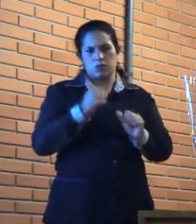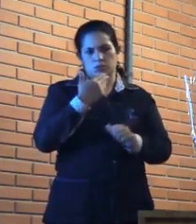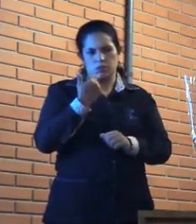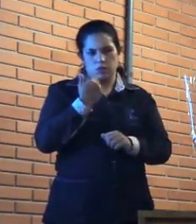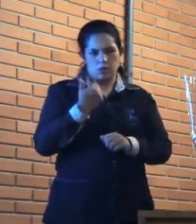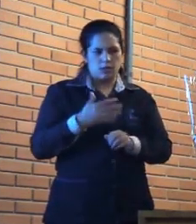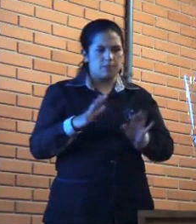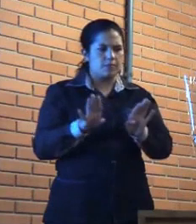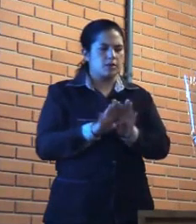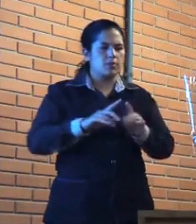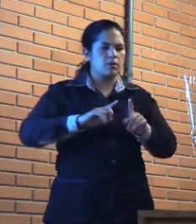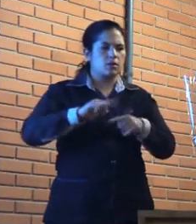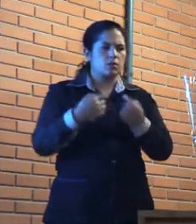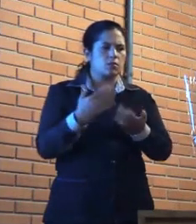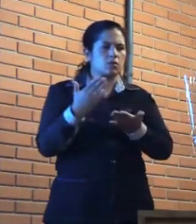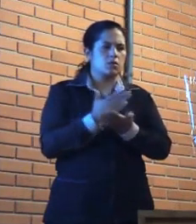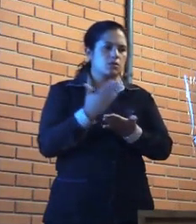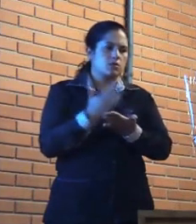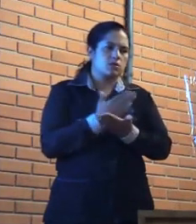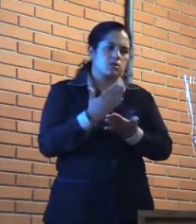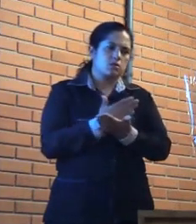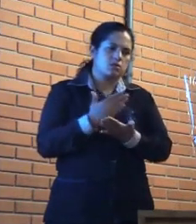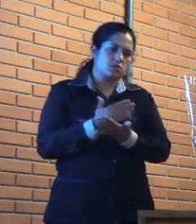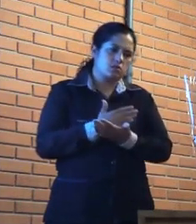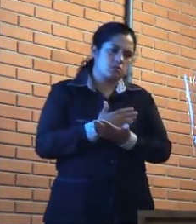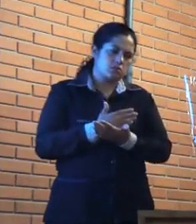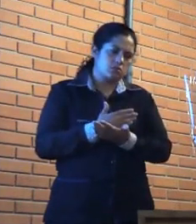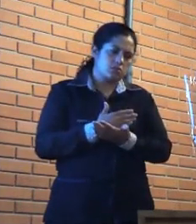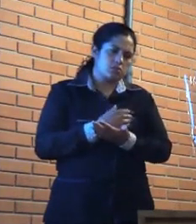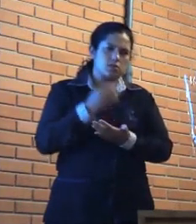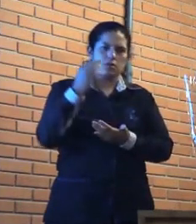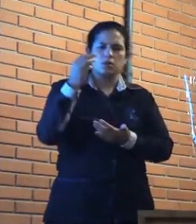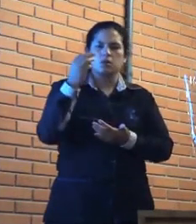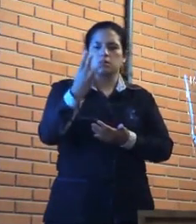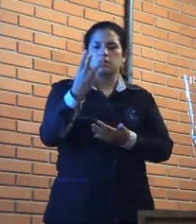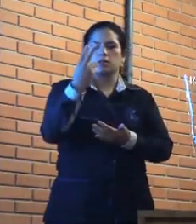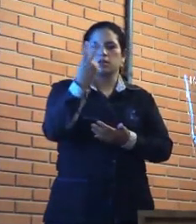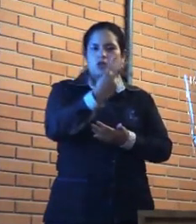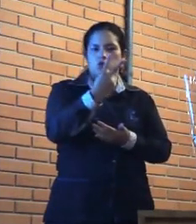Aí depois na página... Aqui é 32. Figura 4.